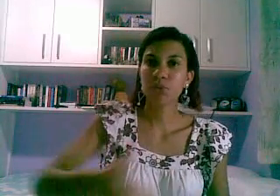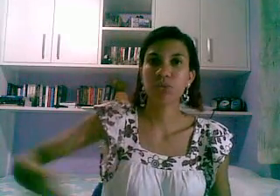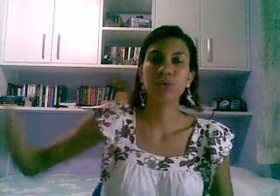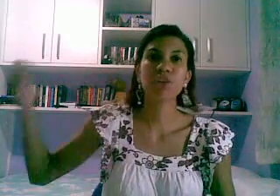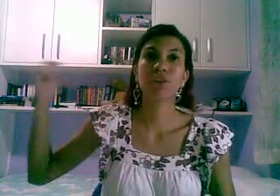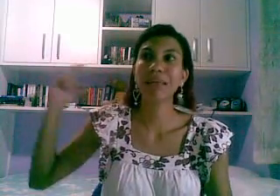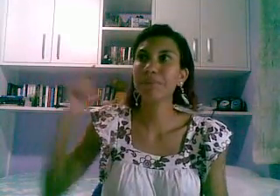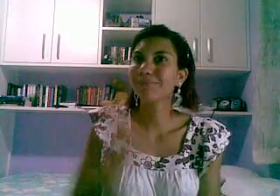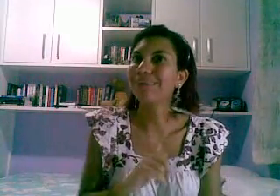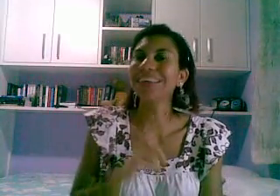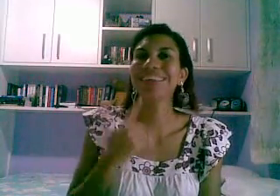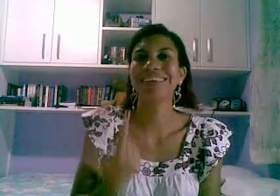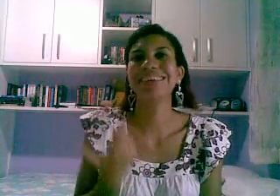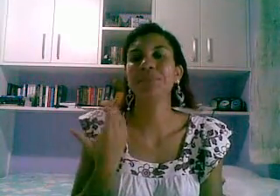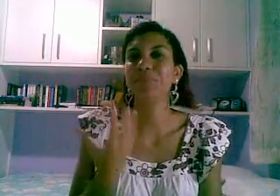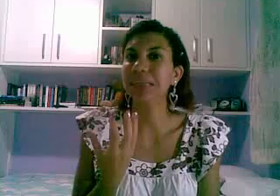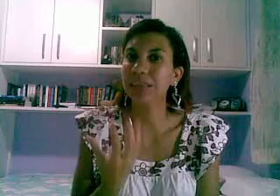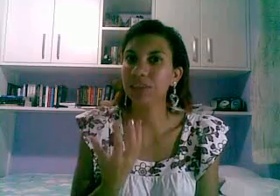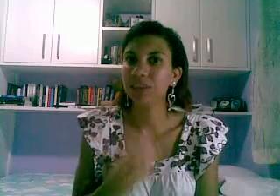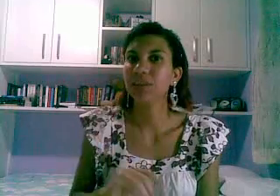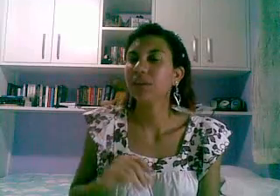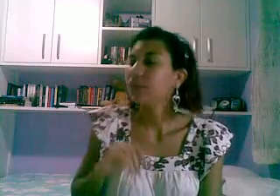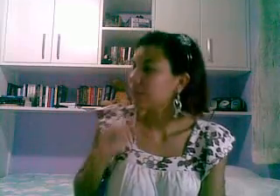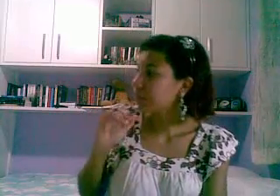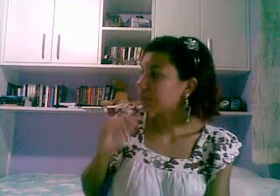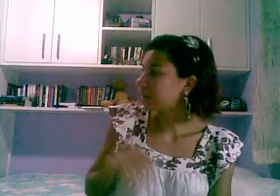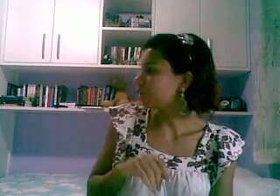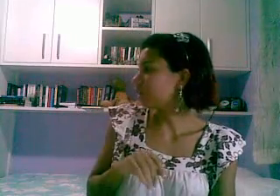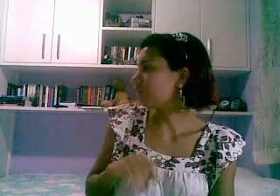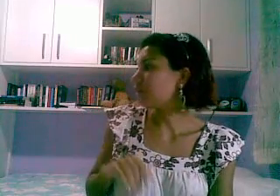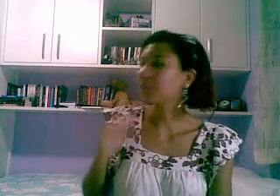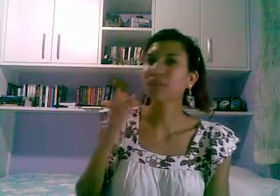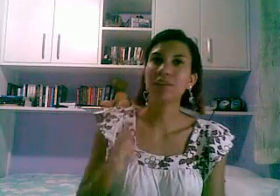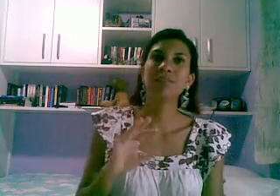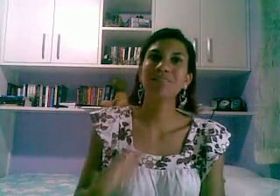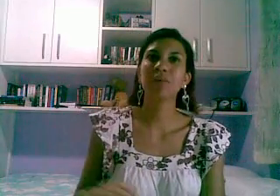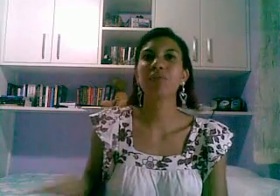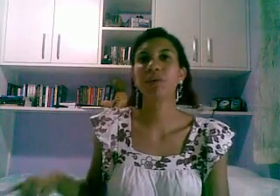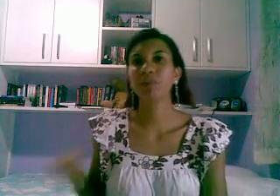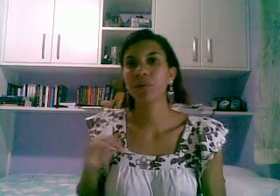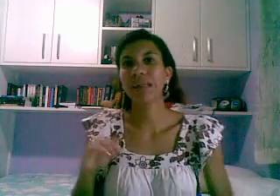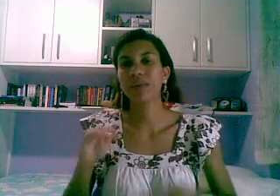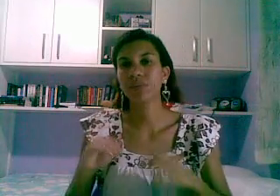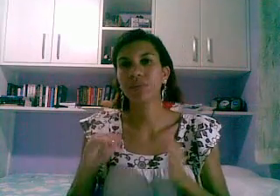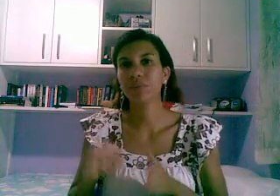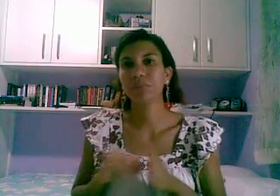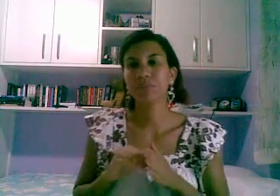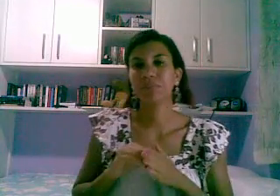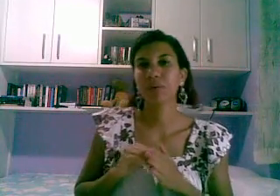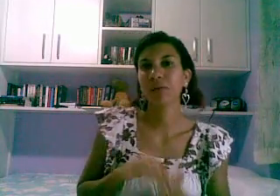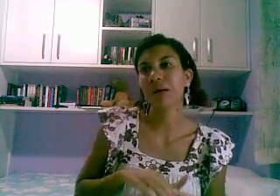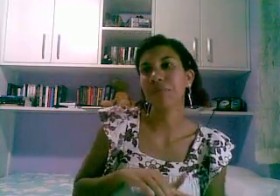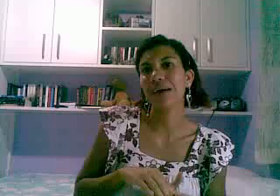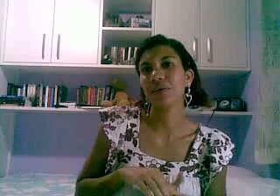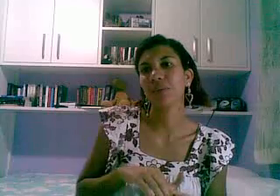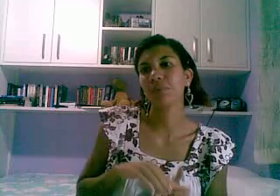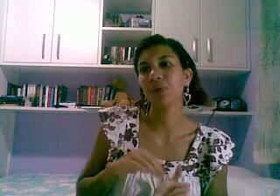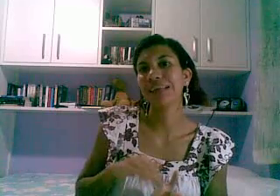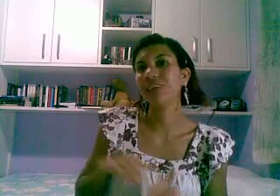promoções, tem bastante brinde tá separadinho, é porque vocês não tão vendo o meu lado meu lado armário, meu